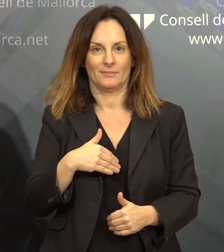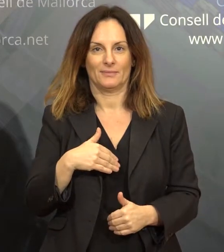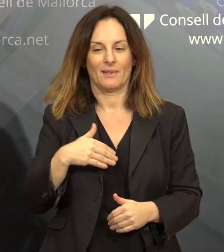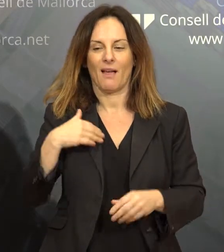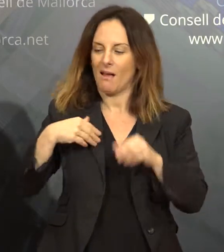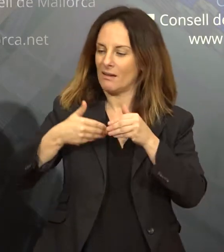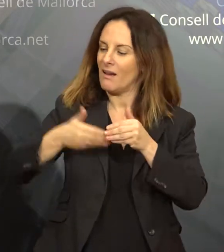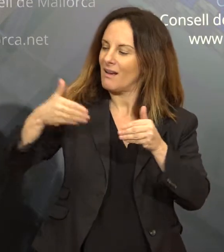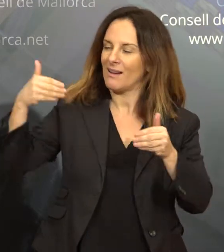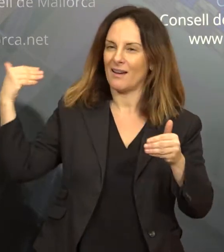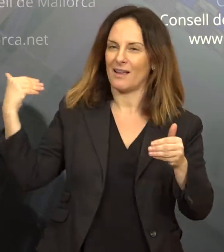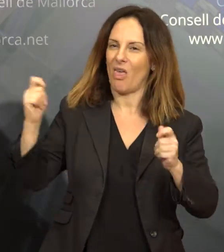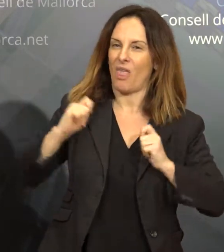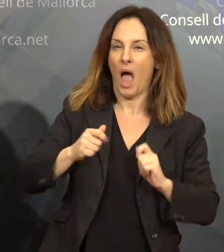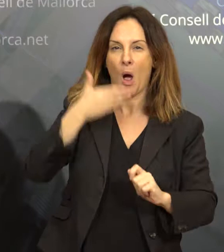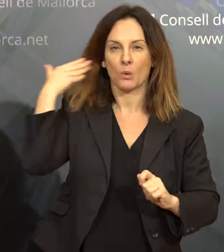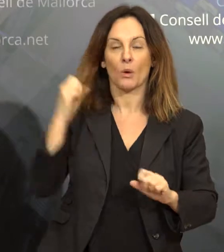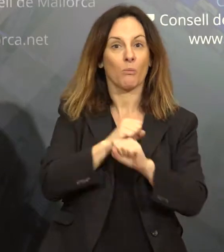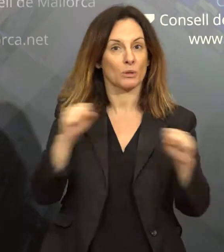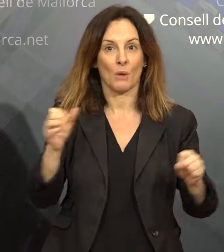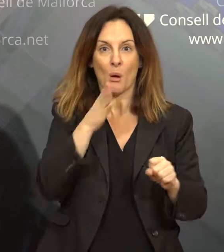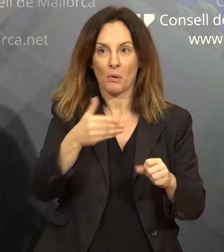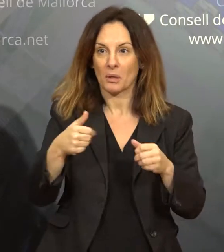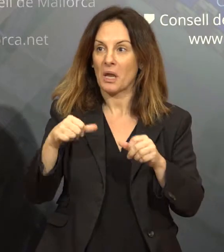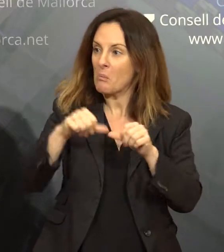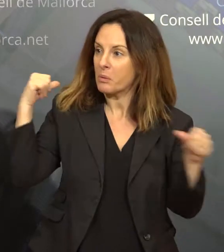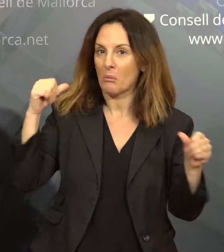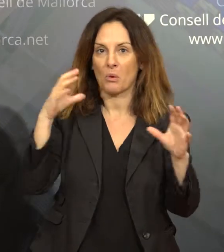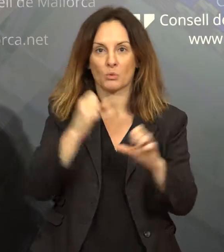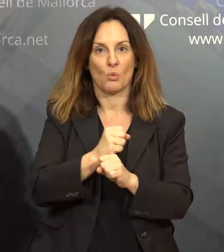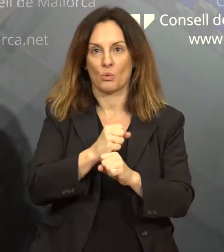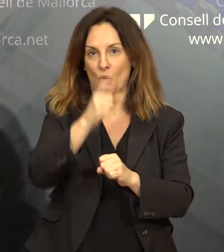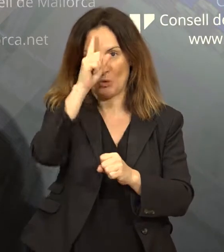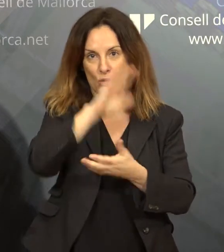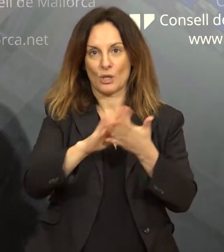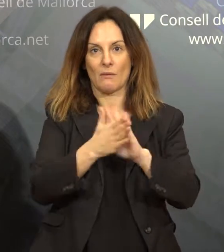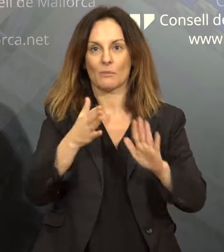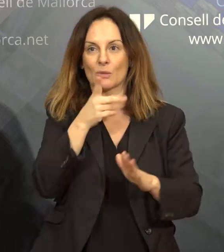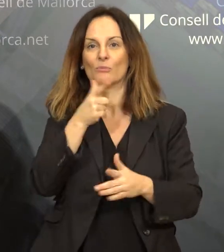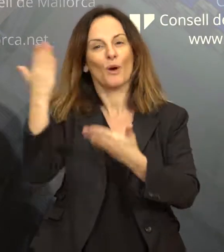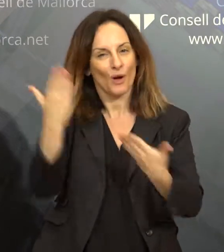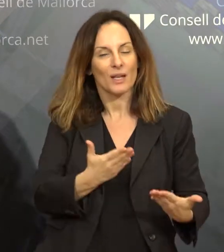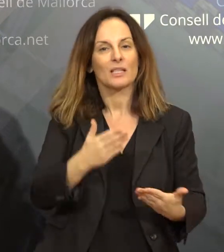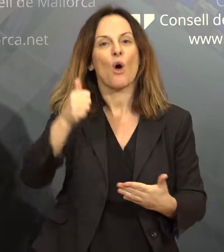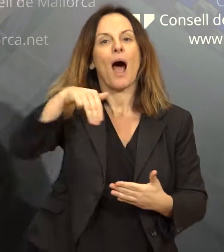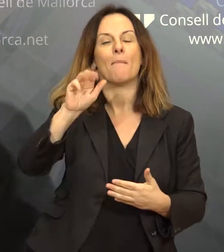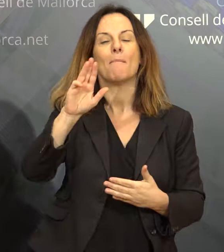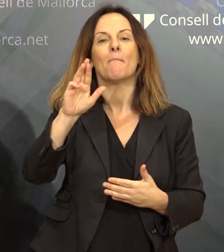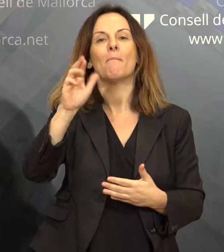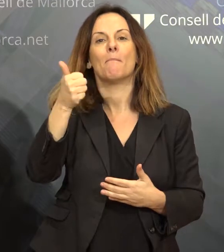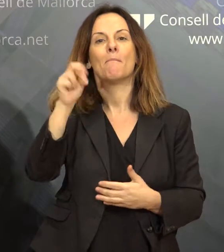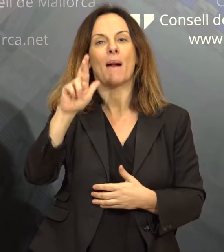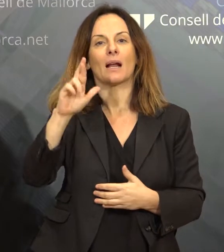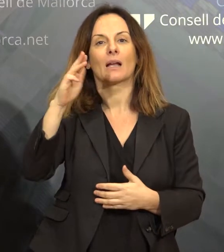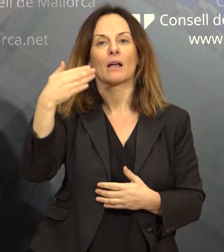Per això, invitat a Ampar Bosch, que està preparando ara su tesis doctoral sobre este tema,